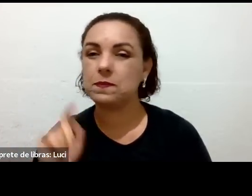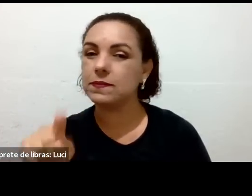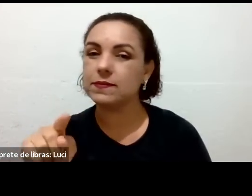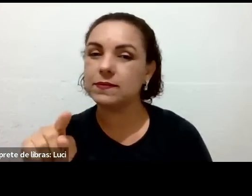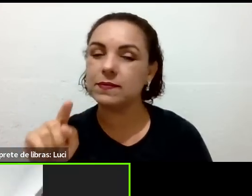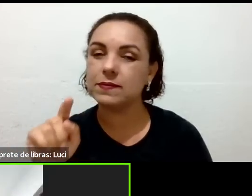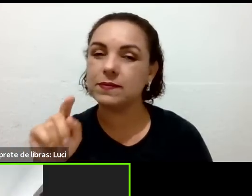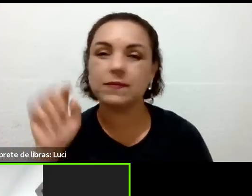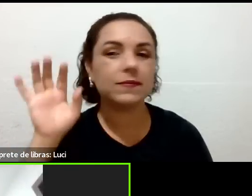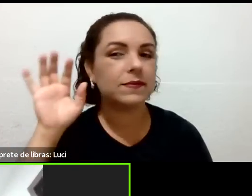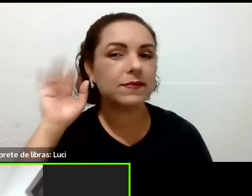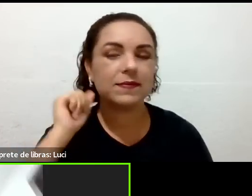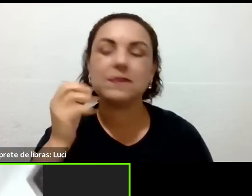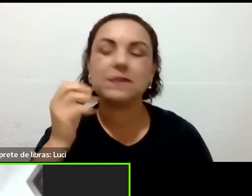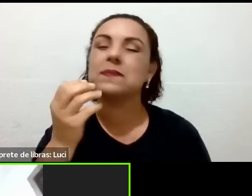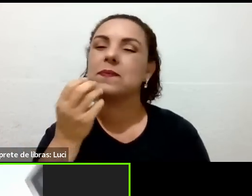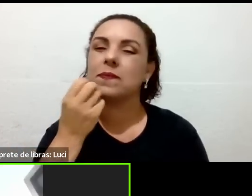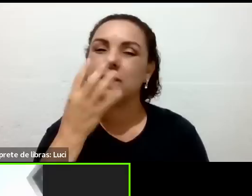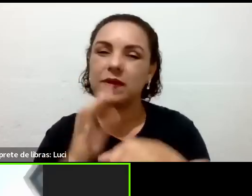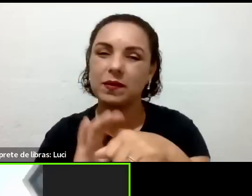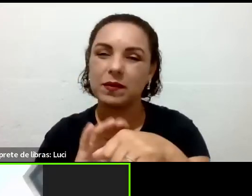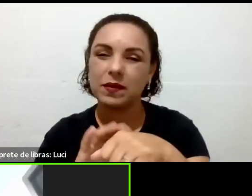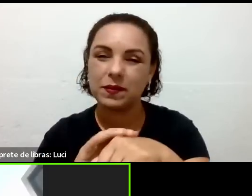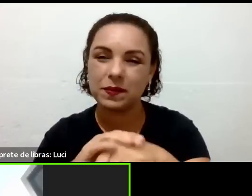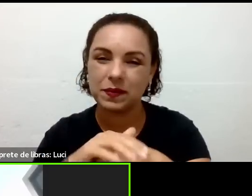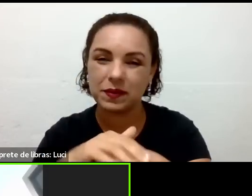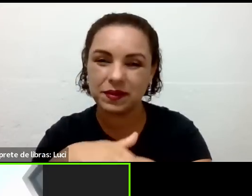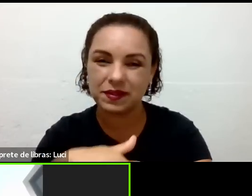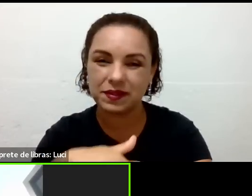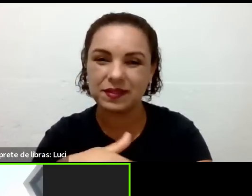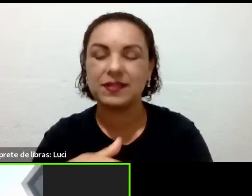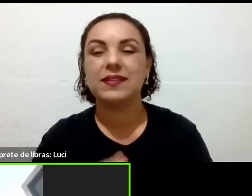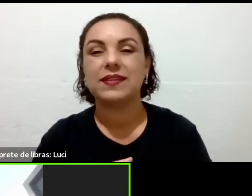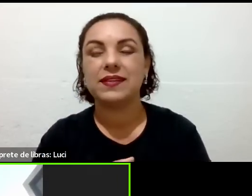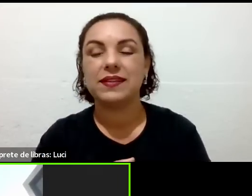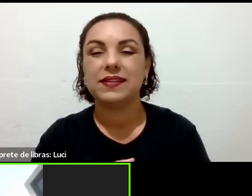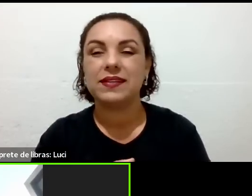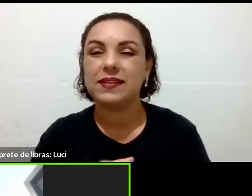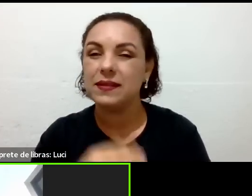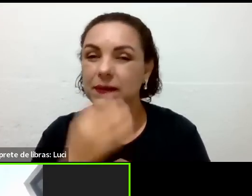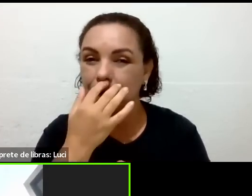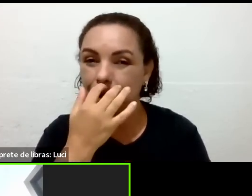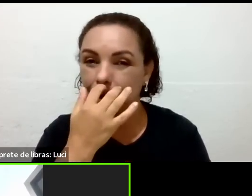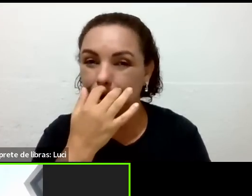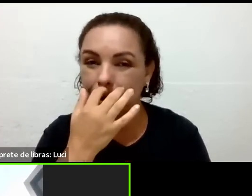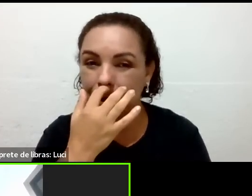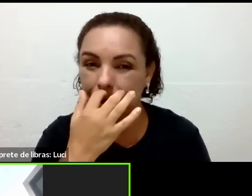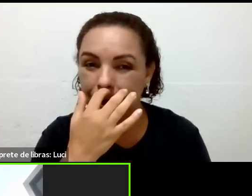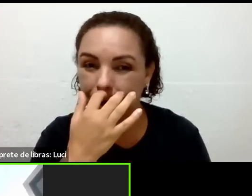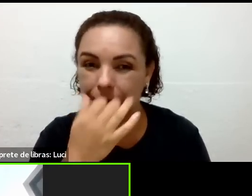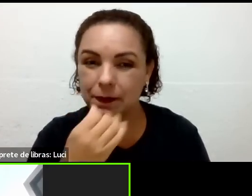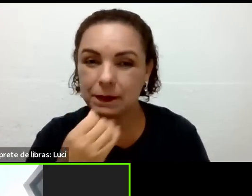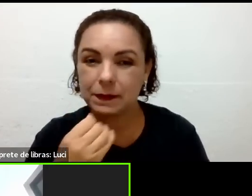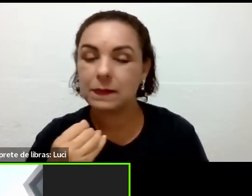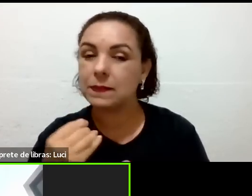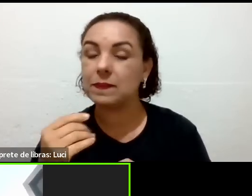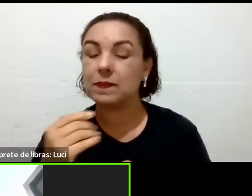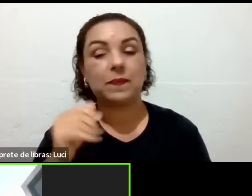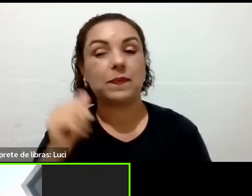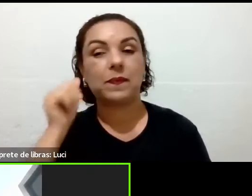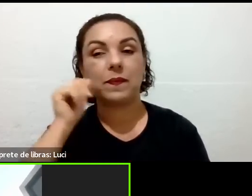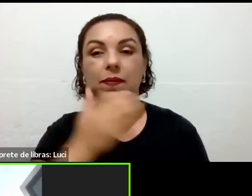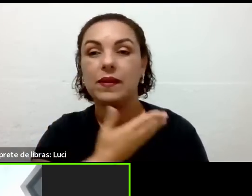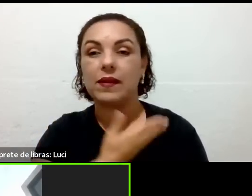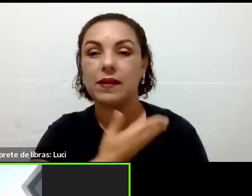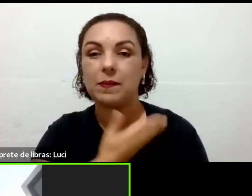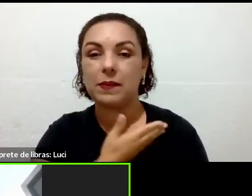Isso. Olá, boa noite, Rob. Obrigada, obrigada. Então, na verdade, eu fui convidada por uma colega, né? É a Luciane,